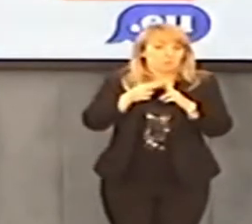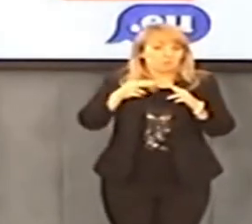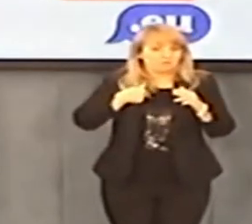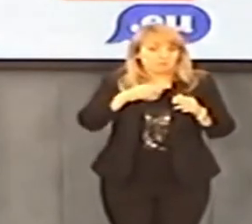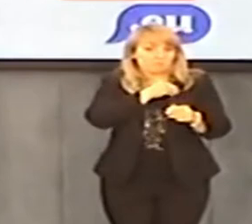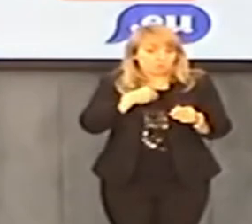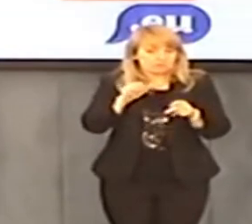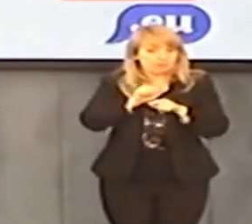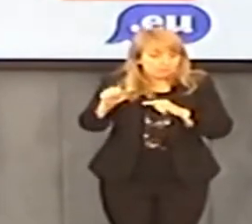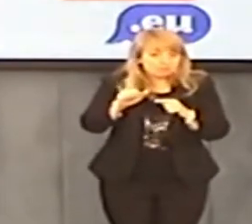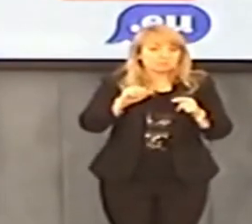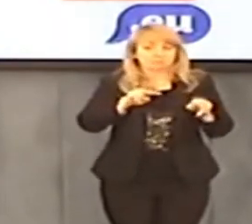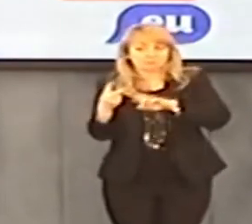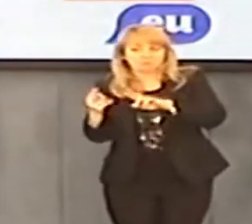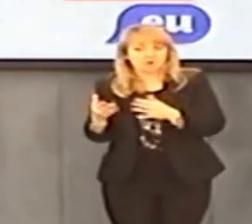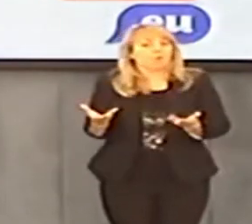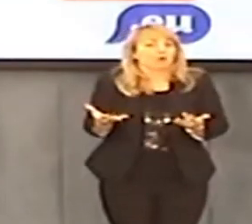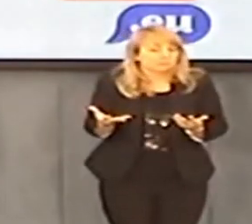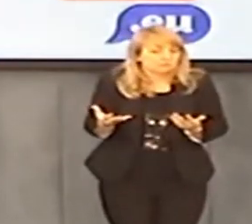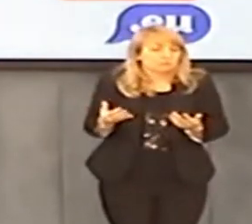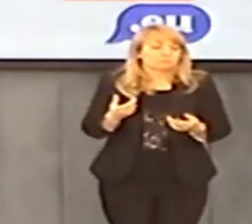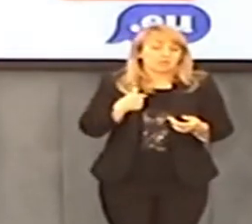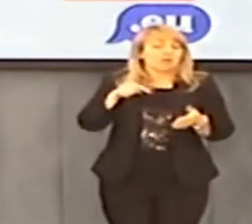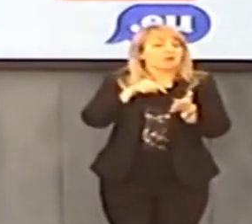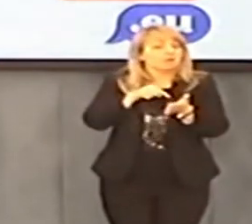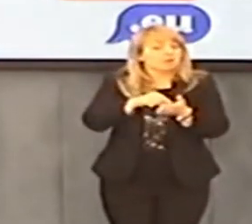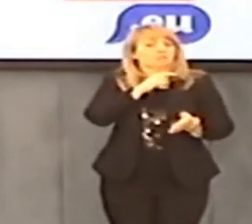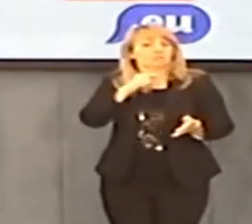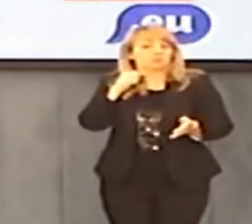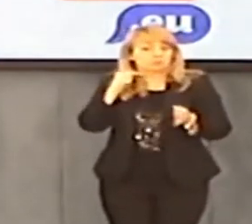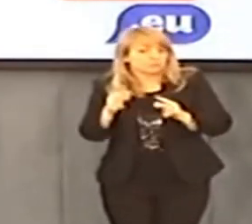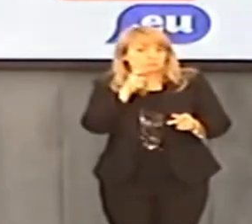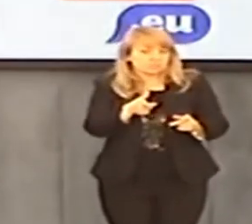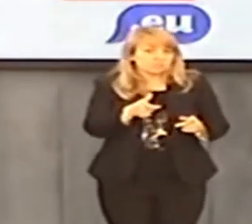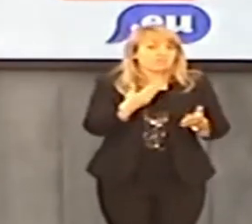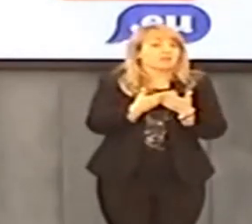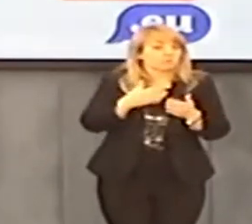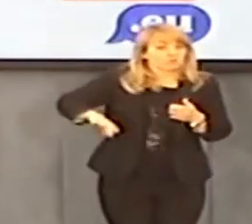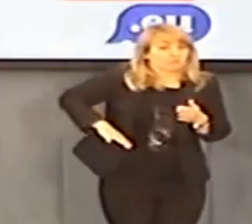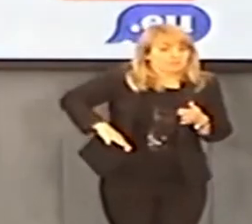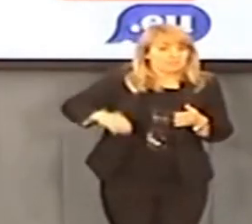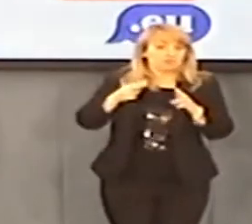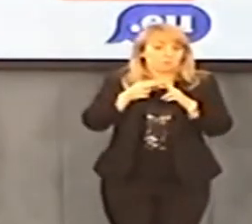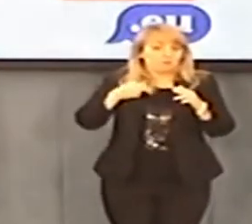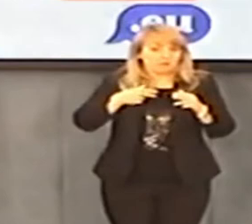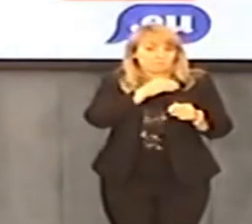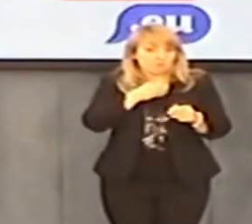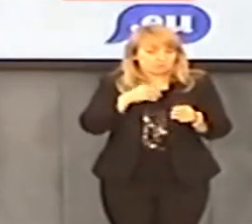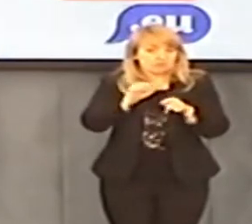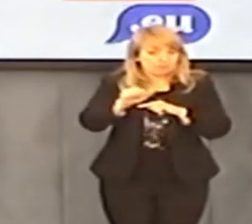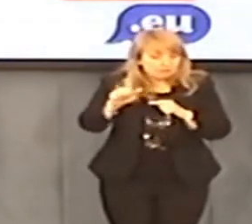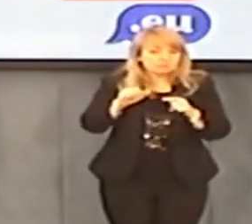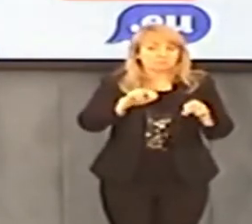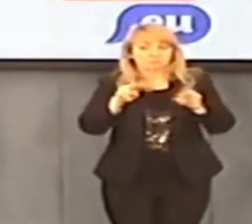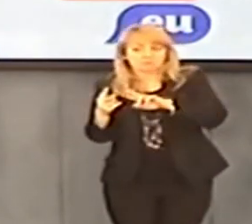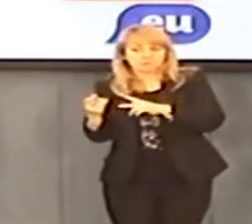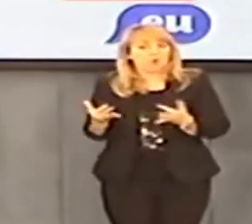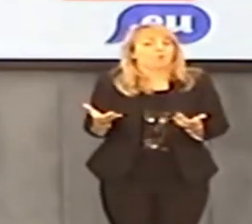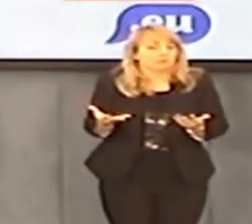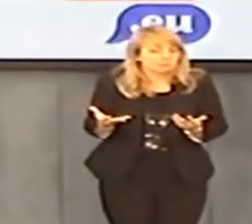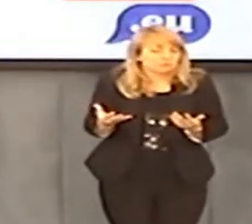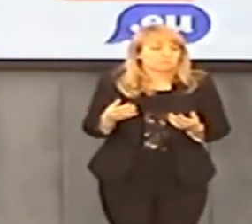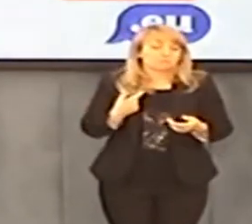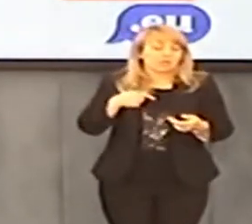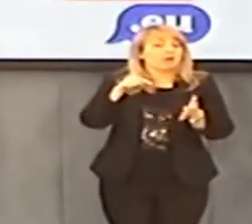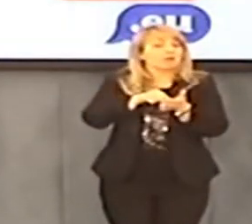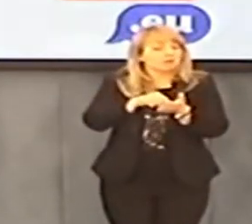funkcjonować. Kiedy się pojawił Szwajcarii, Szwajcarzy mogli wszcząć to postępowanie. I to samo, to jest ten sam przypadek, który dotyczy... Oczywiście to jest dużo bardziej